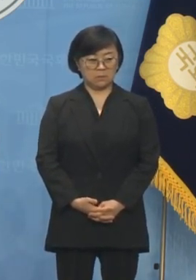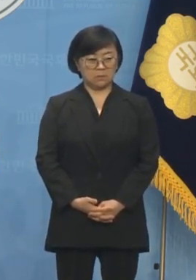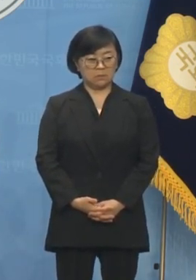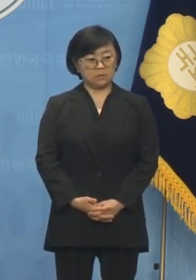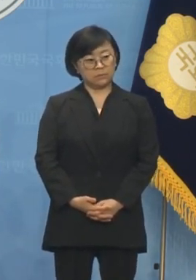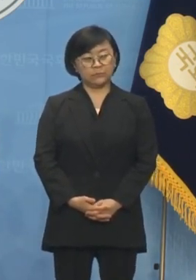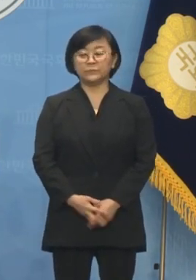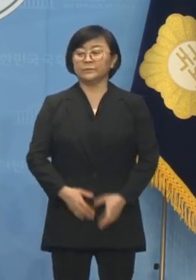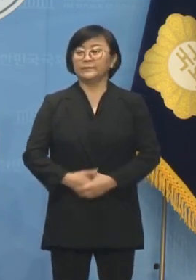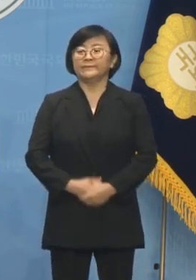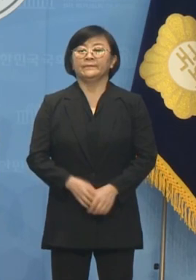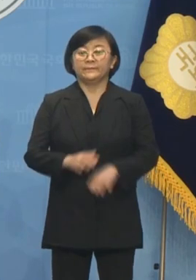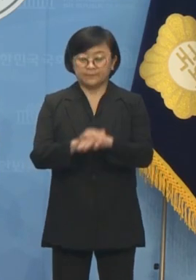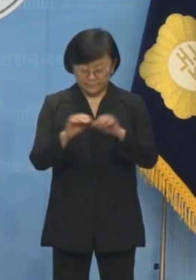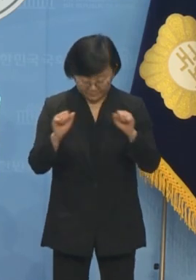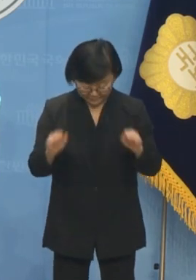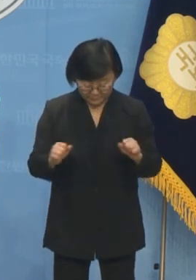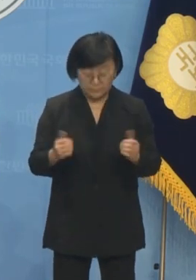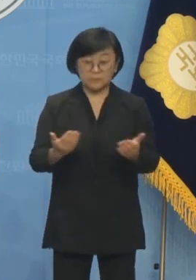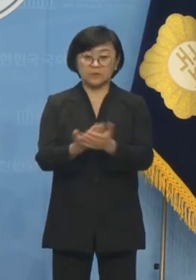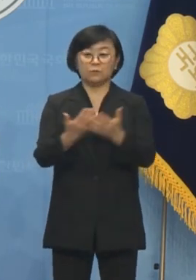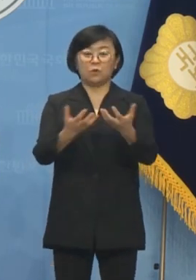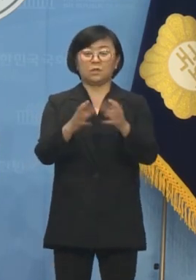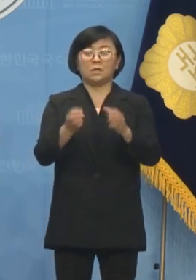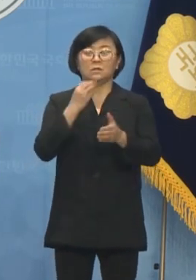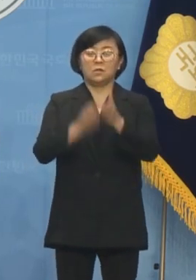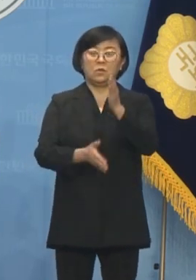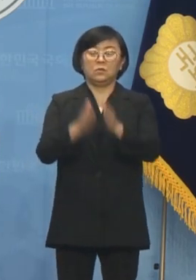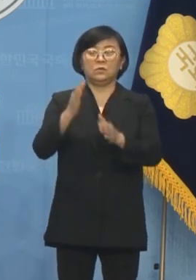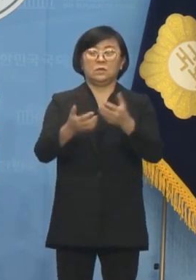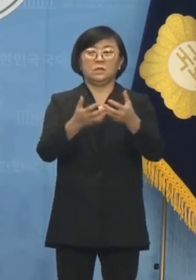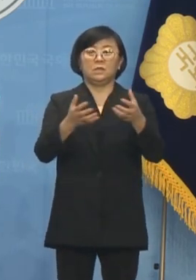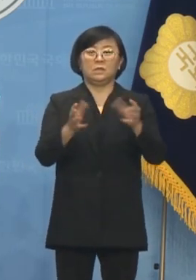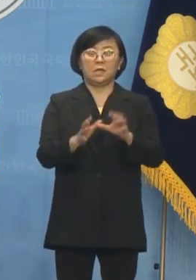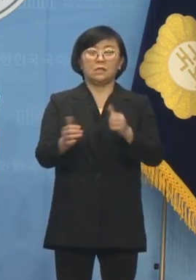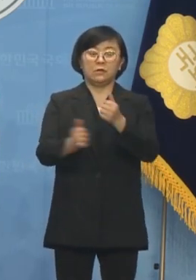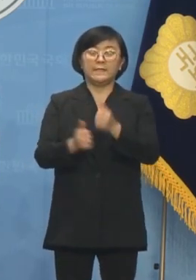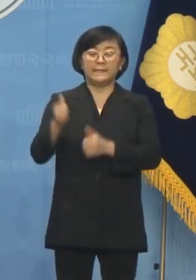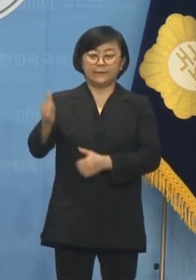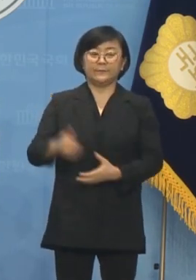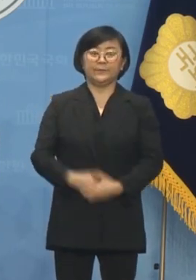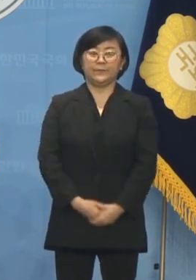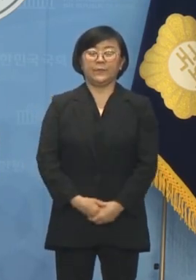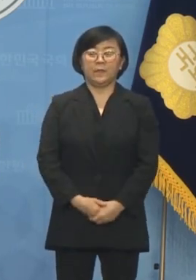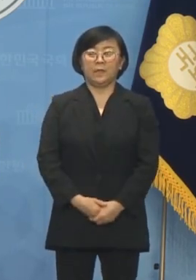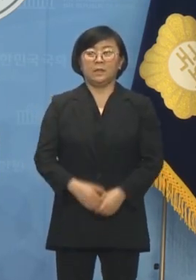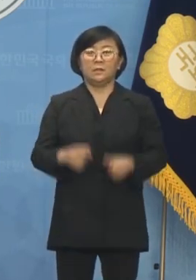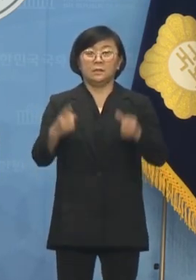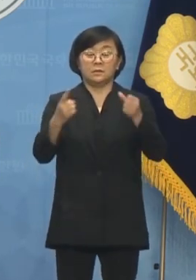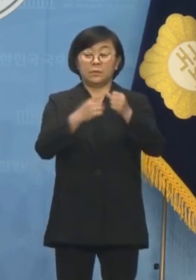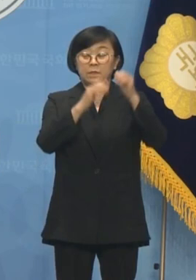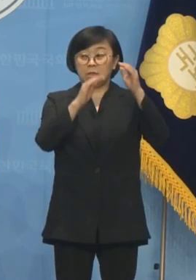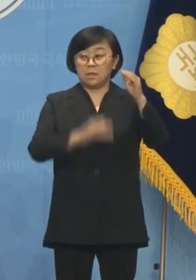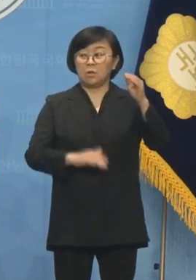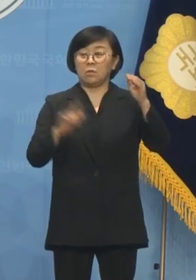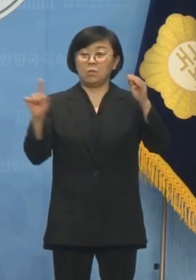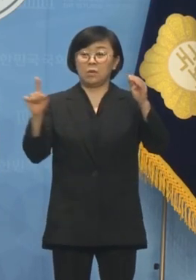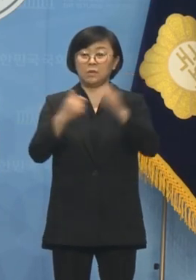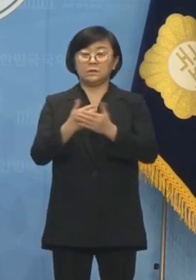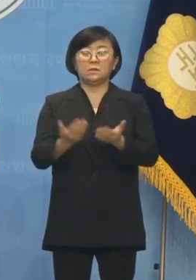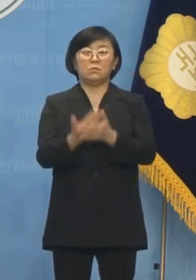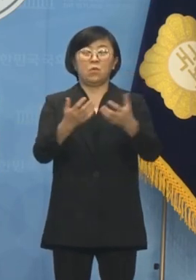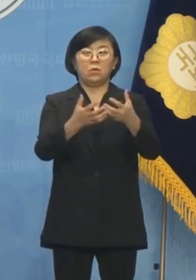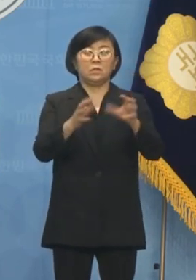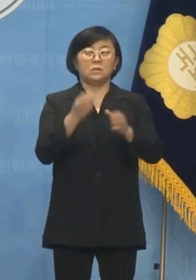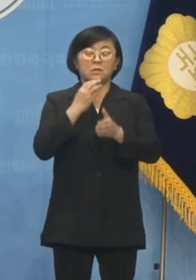네, 안녕하세요. 진보당 서울시당 위원장 오인영입니다. 먼저 첫 번째 내용으로 진보당